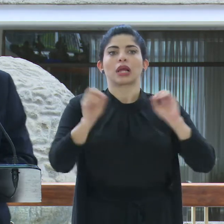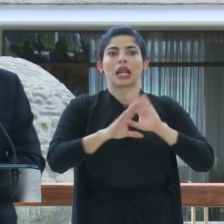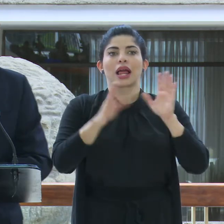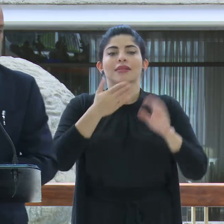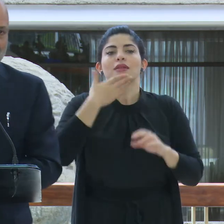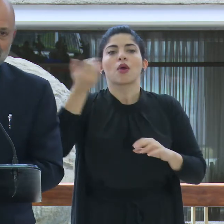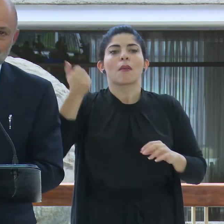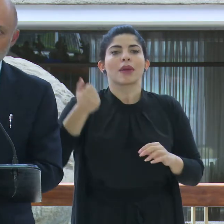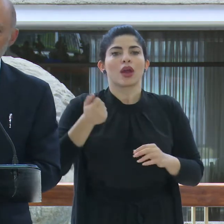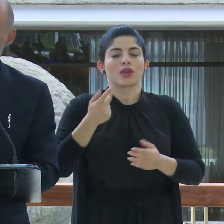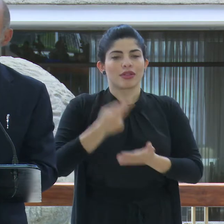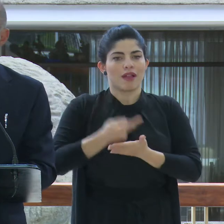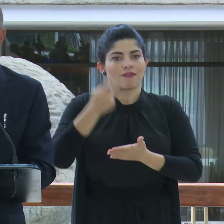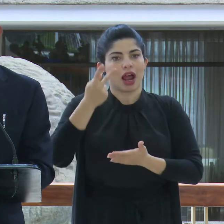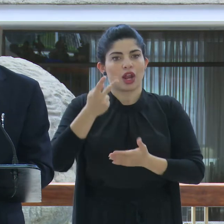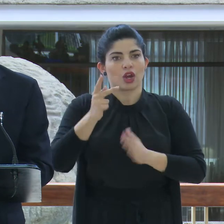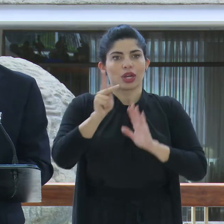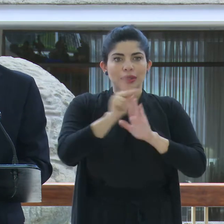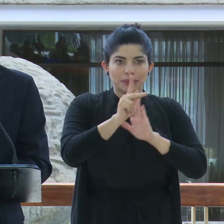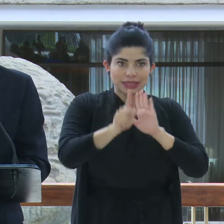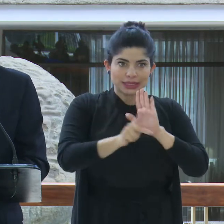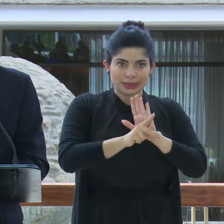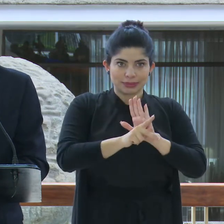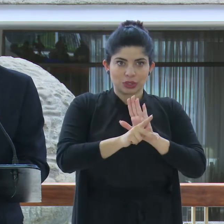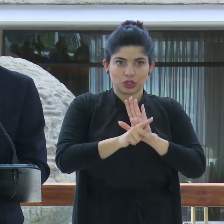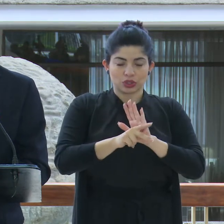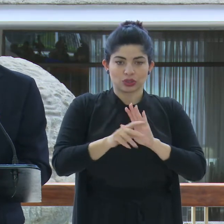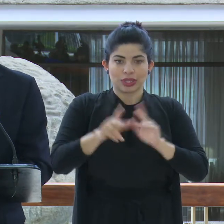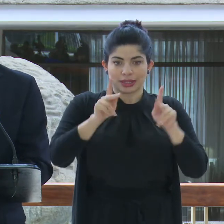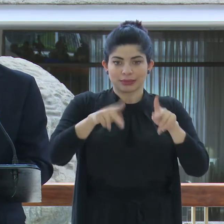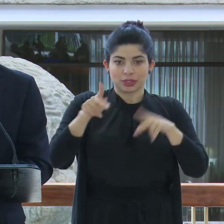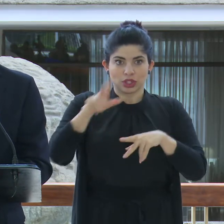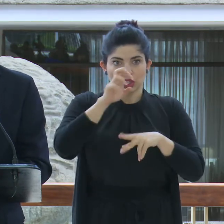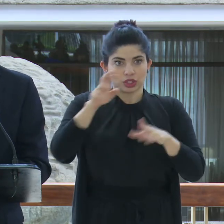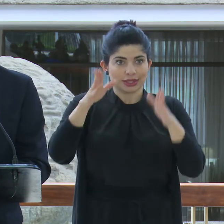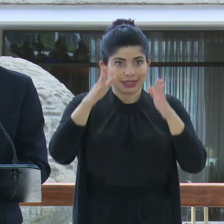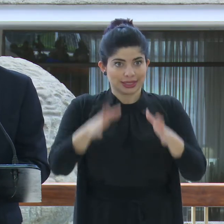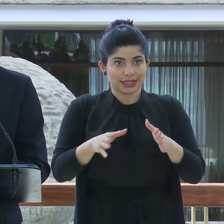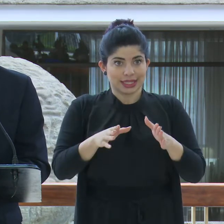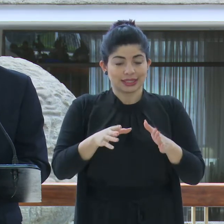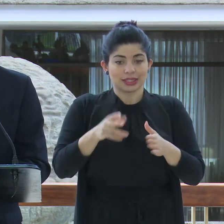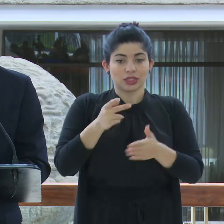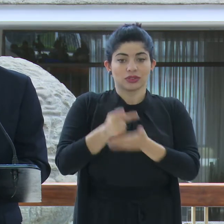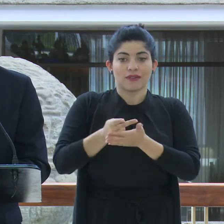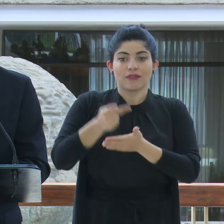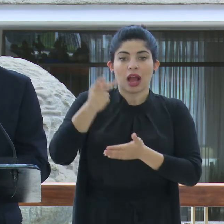mejor de los valores y los principios del costarricense. Esos valores